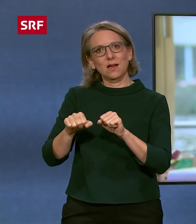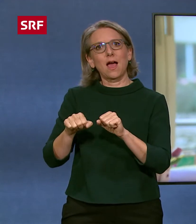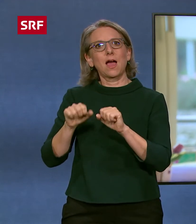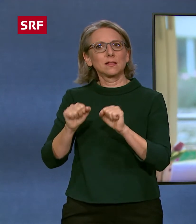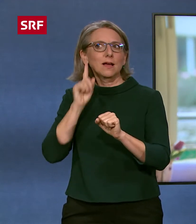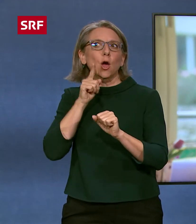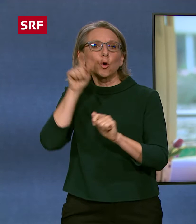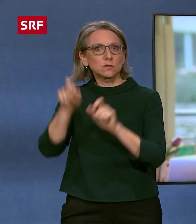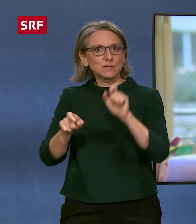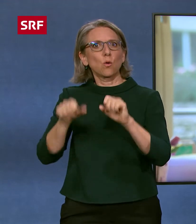verstehen.